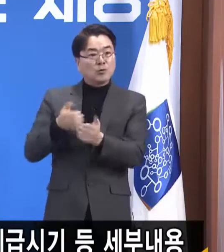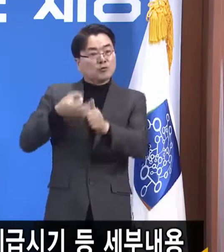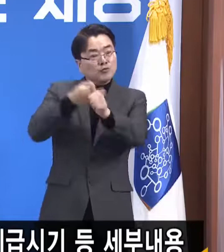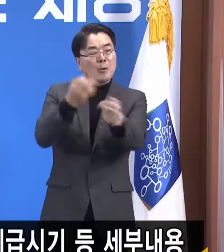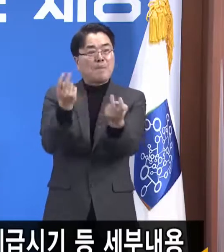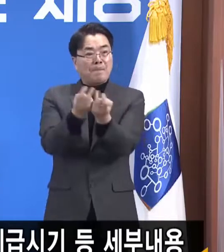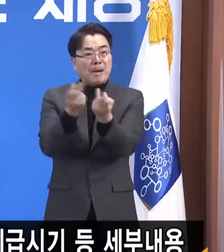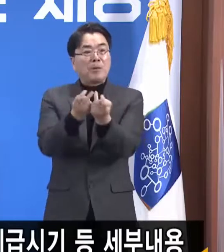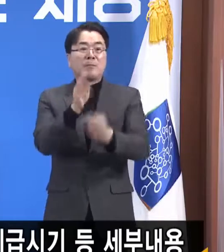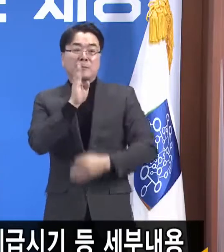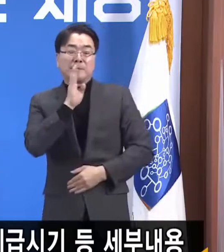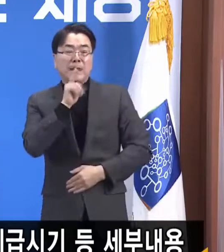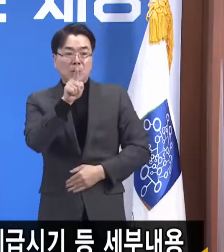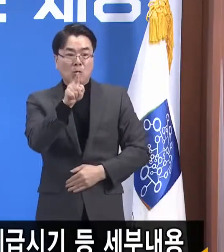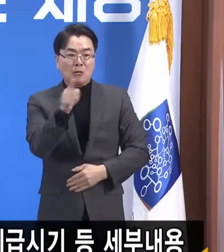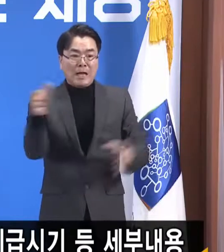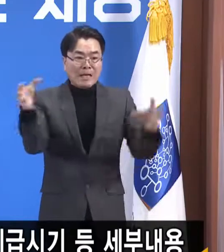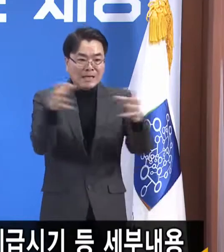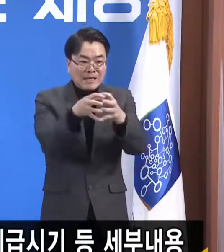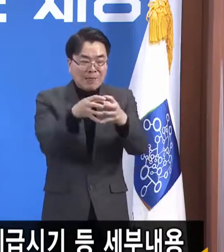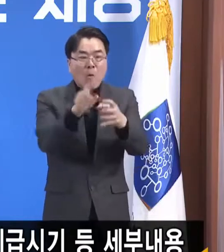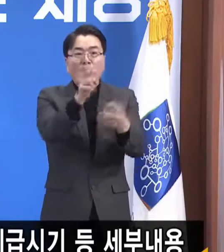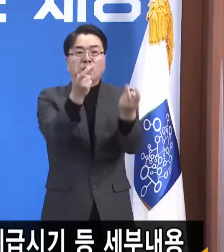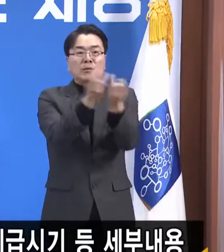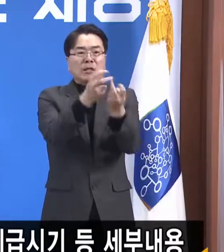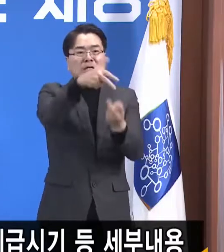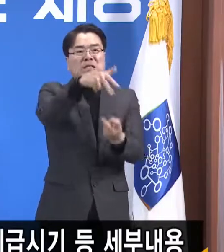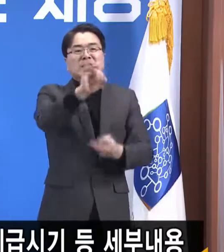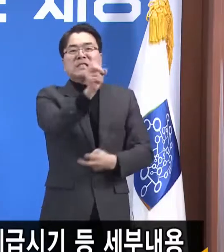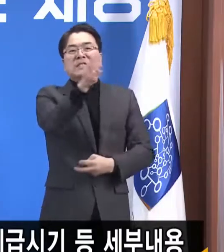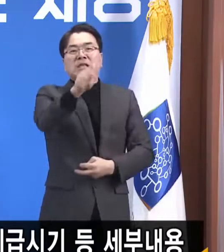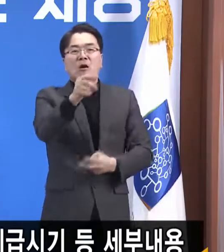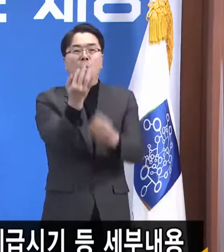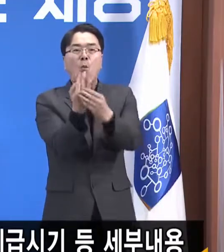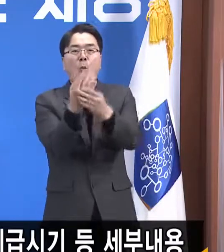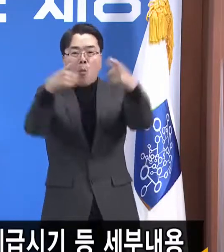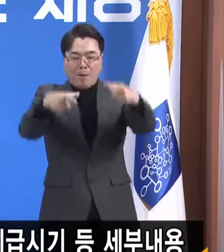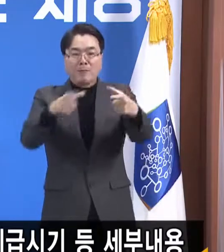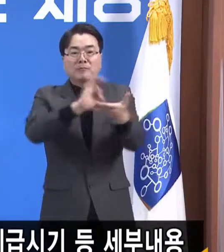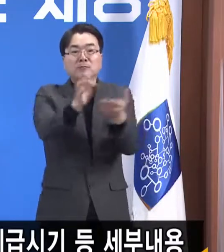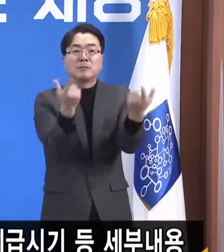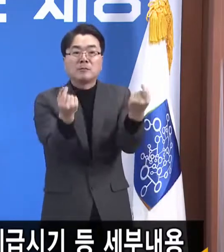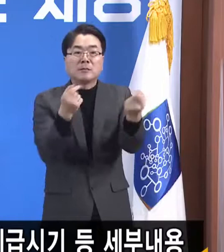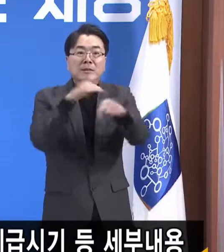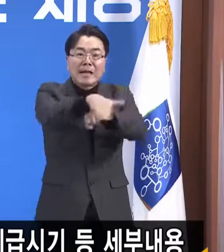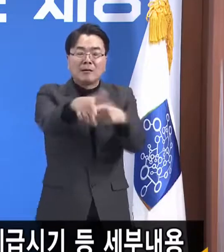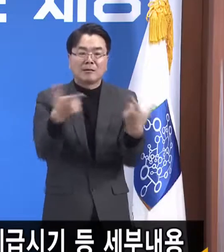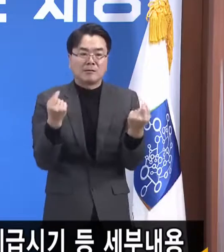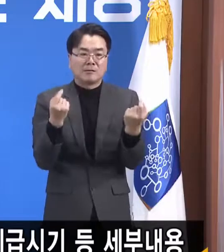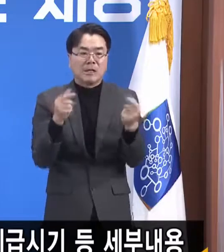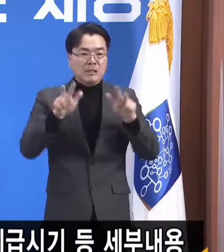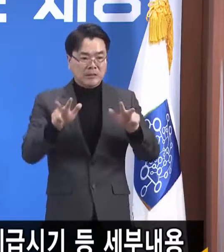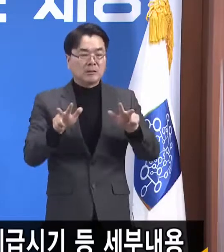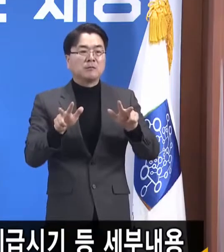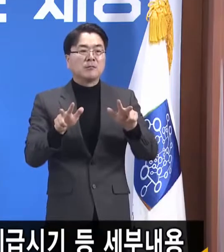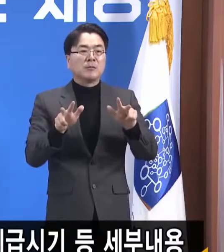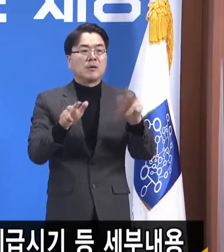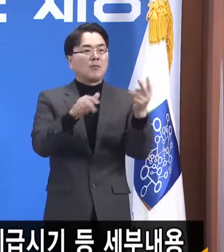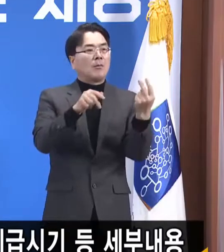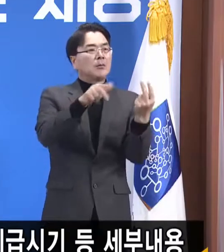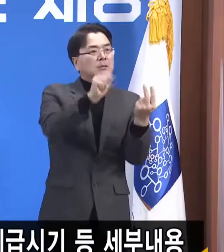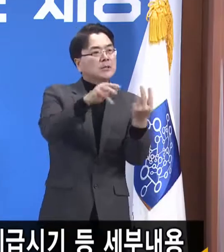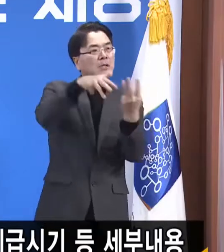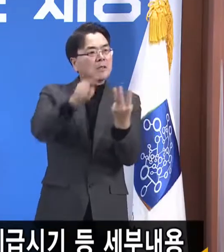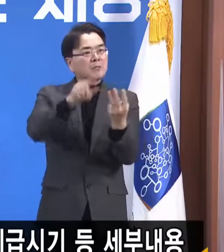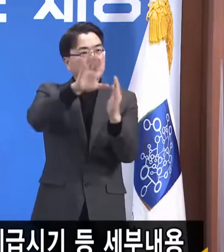그것도 지역화폐와 결합되면서 지금 진행하고 있는 3차 재난지원 선별현금지원 또는 2차의